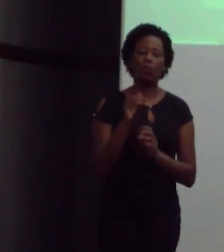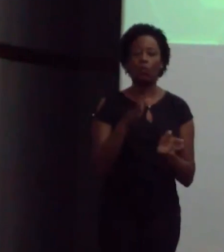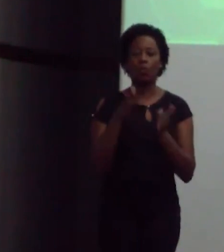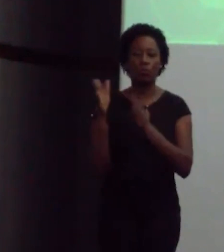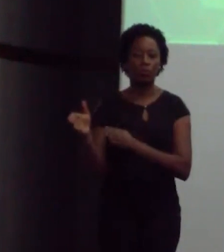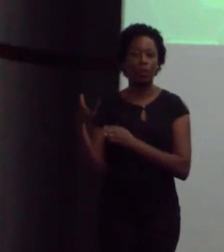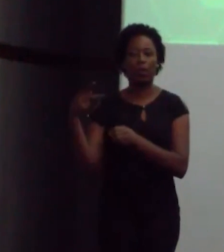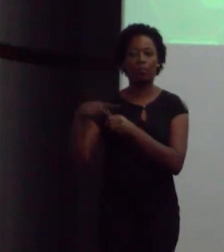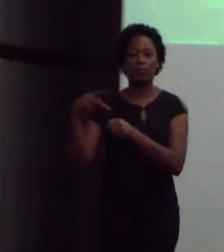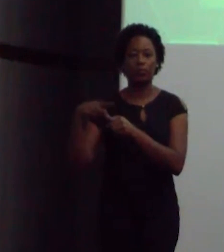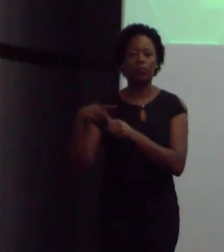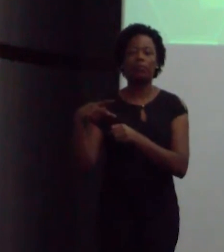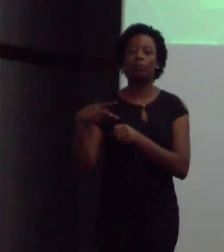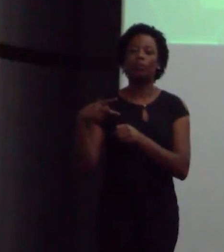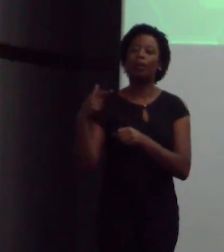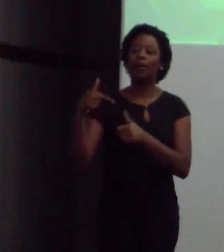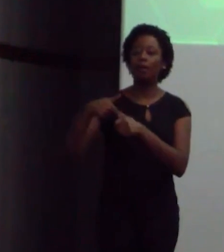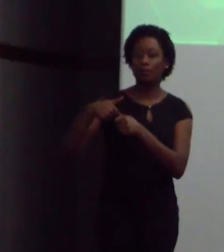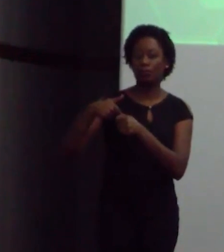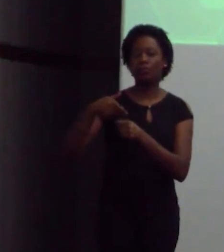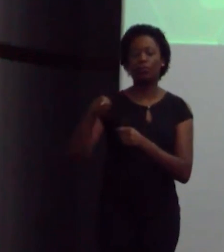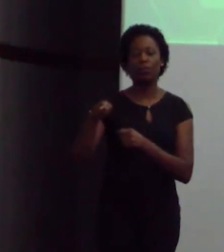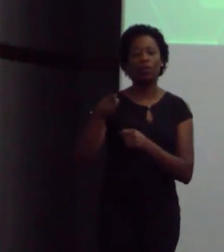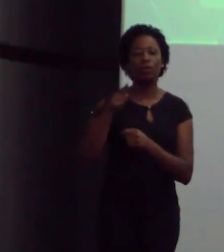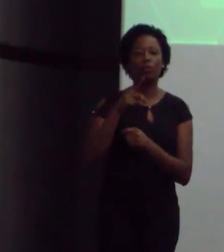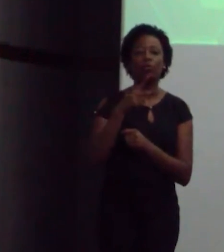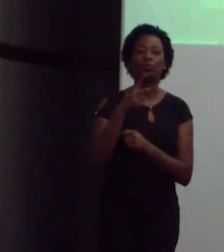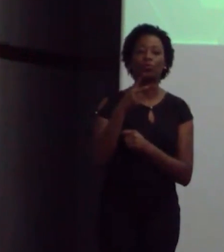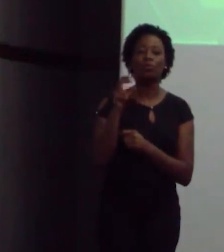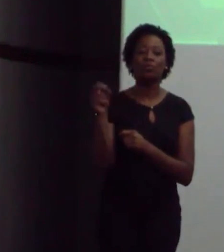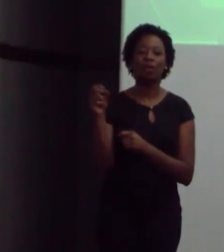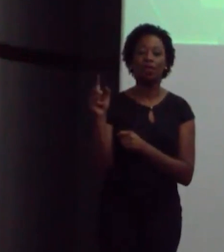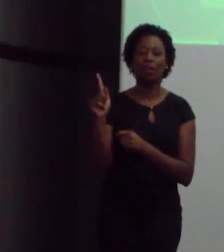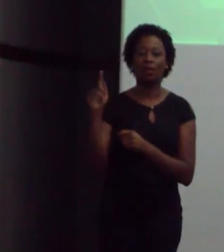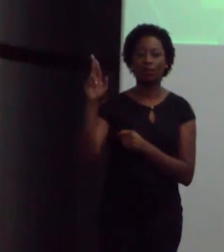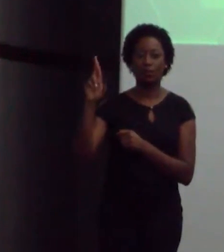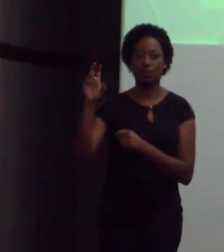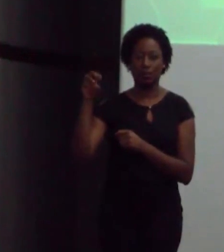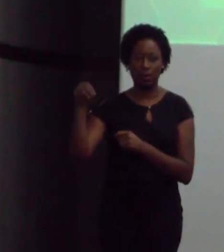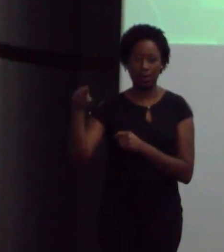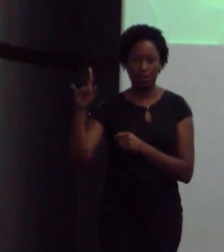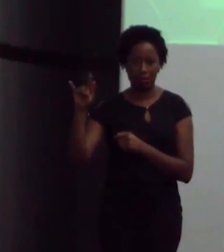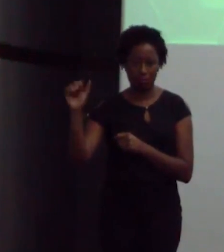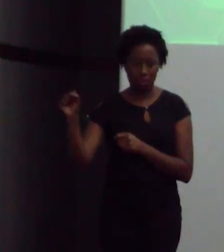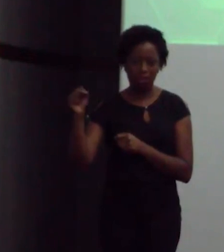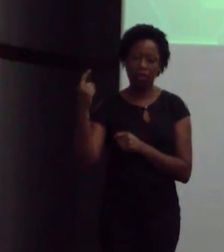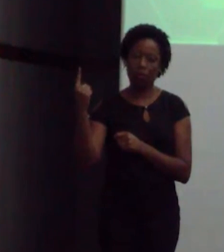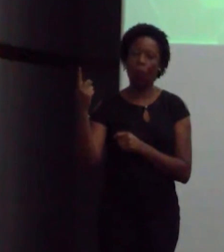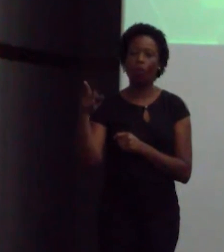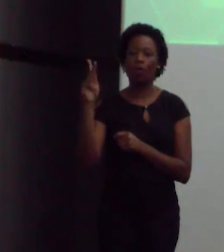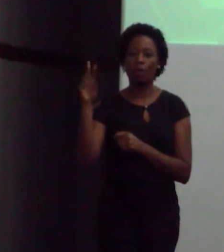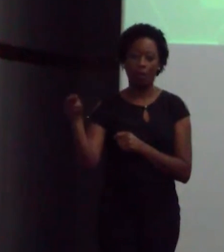normalmente emite 200 gramas de gás de efeito estufa, ou de carbono, por quilômetro rodado.